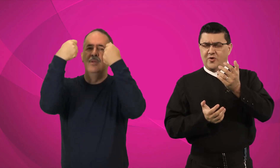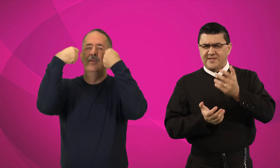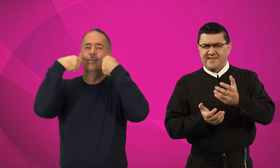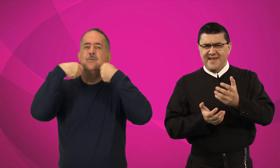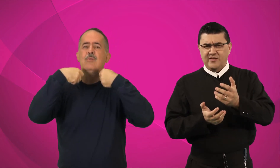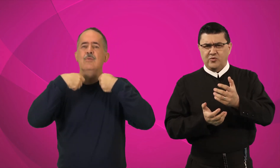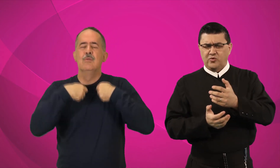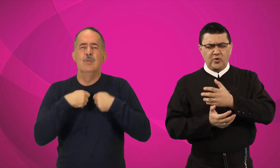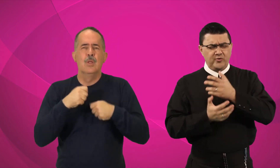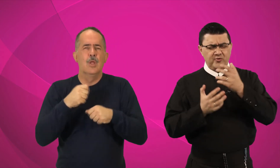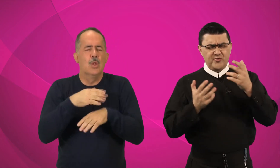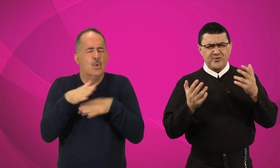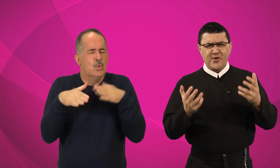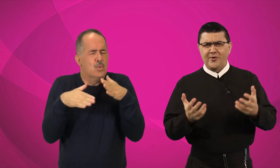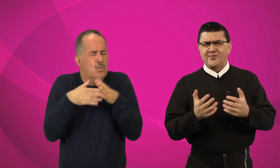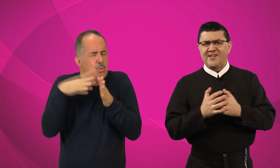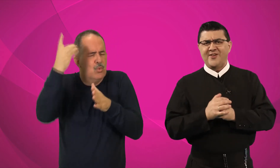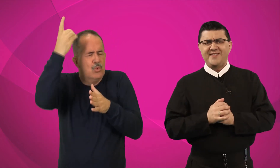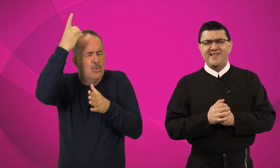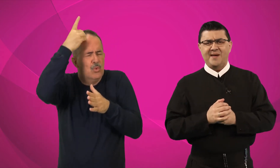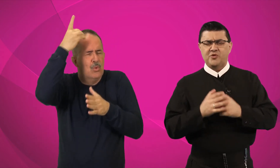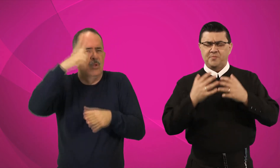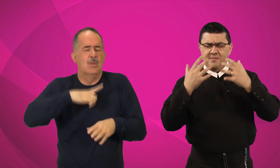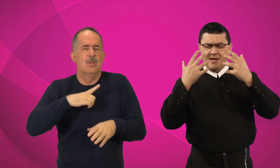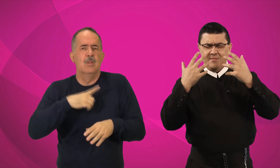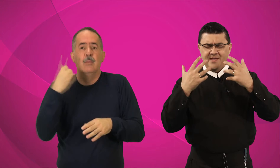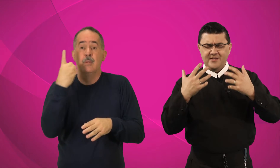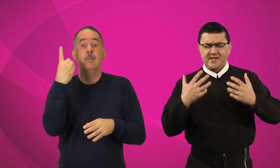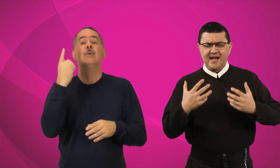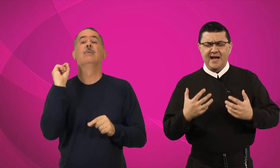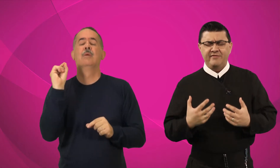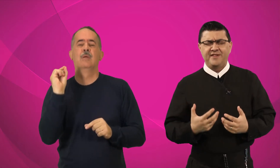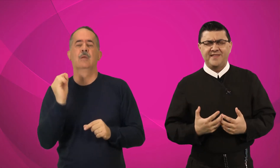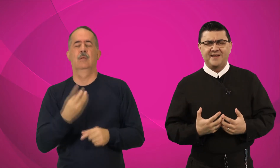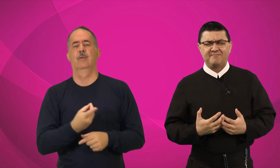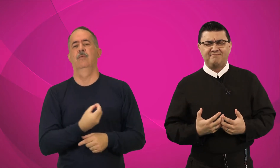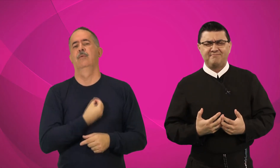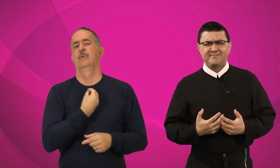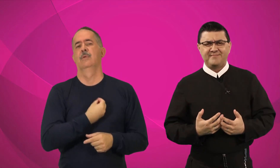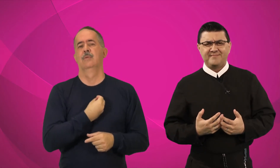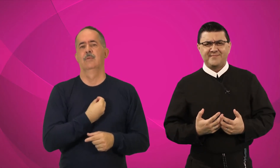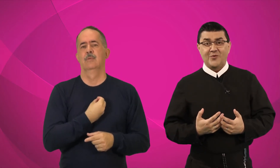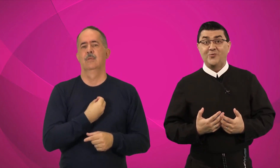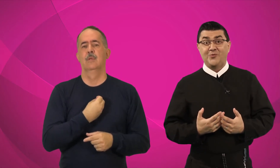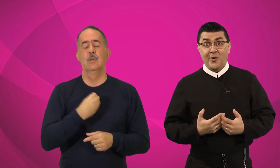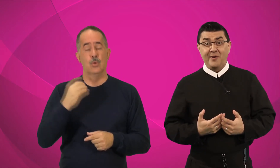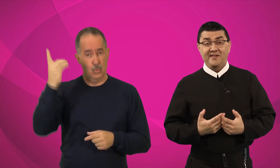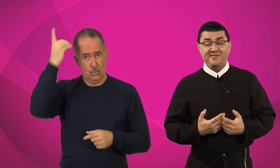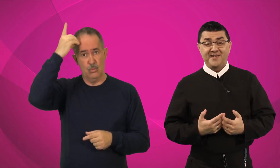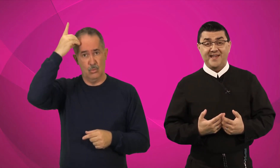concedendo todos os dons que nós temos, primeiramente a vida. Um dom à vida,